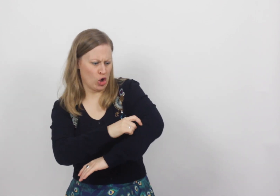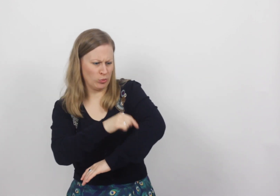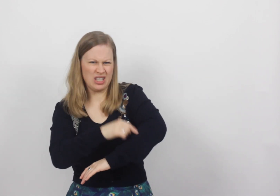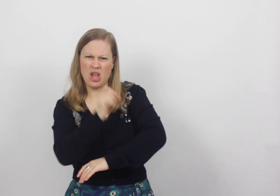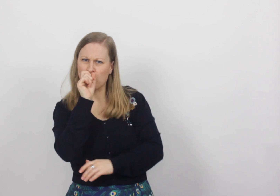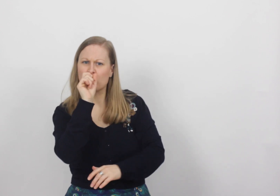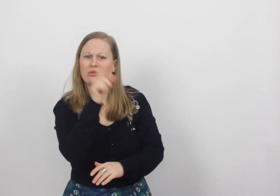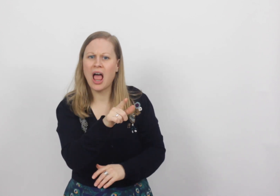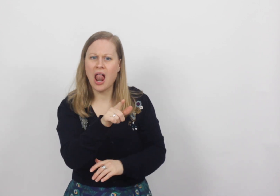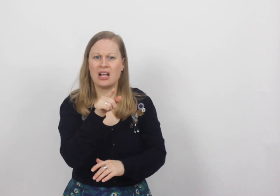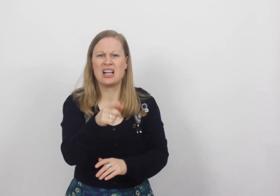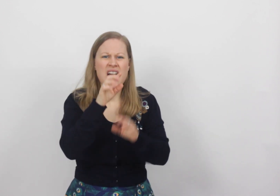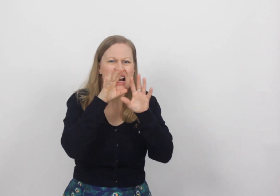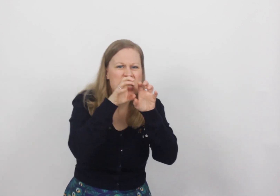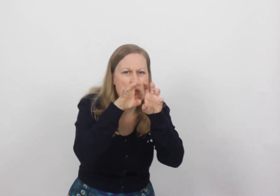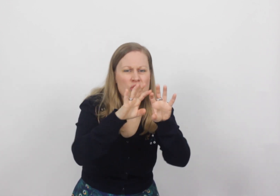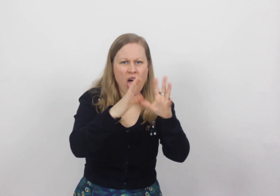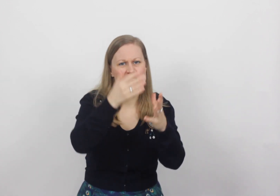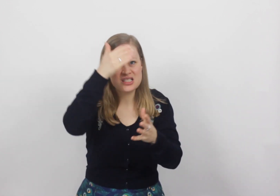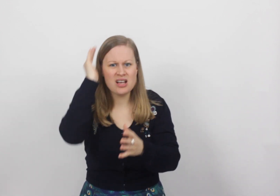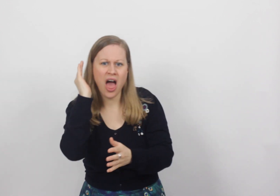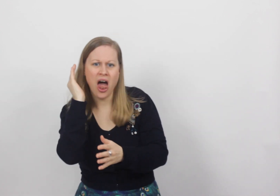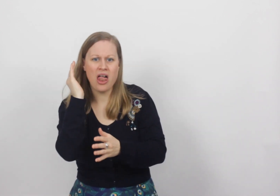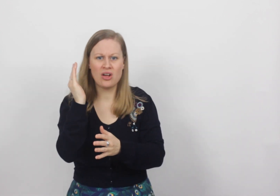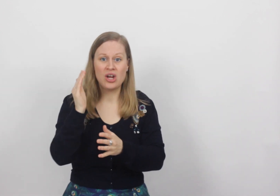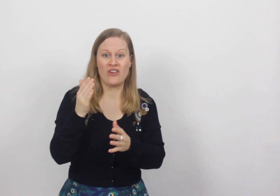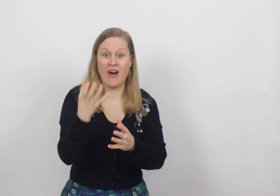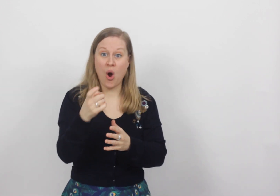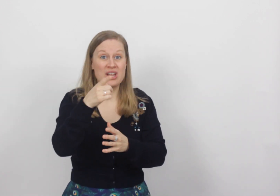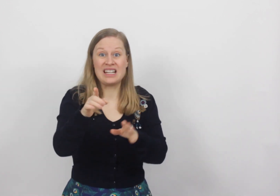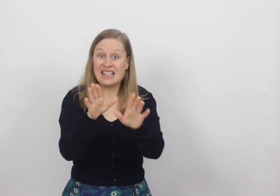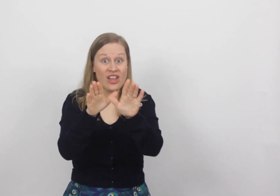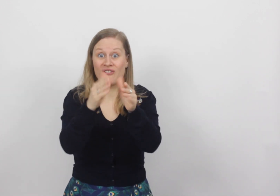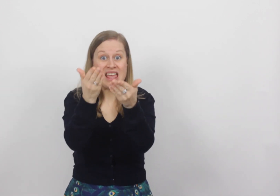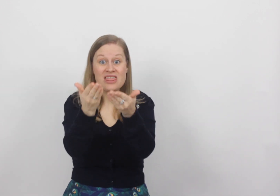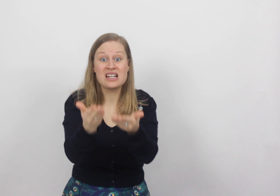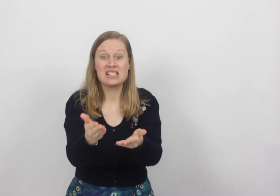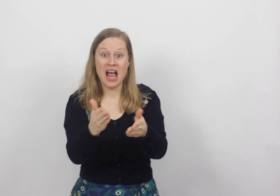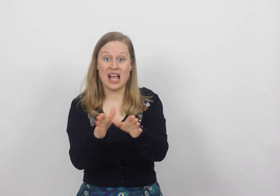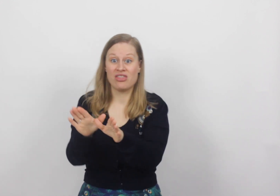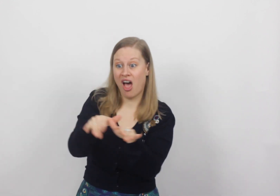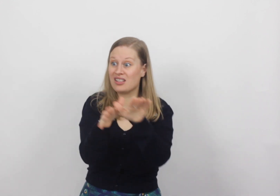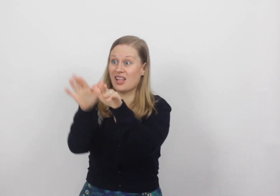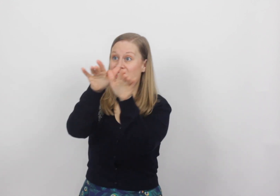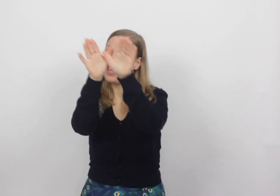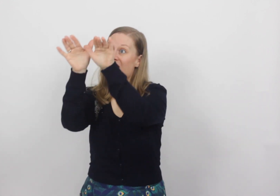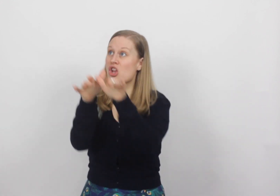rups is heel brutaal, hij knappelt alles kou Wou je niet een vlinder zijn en dansen in de